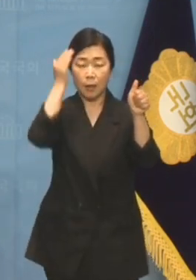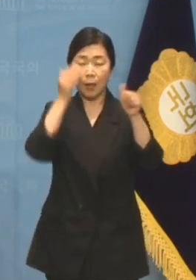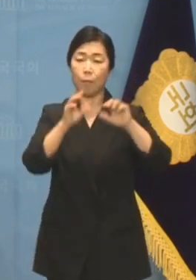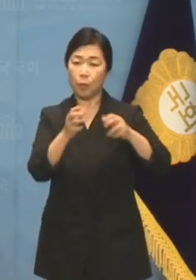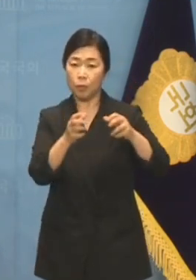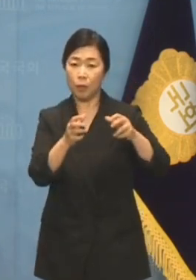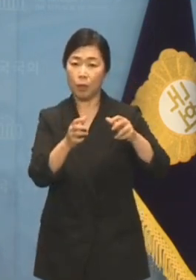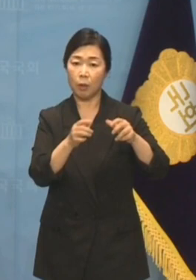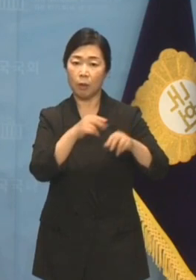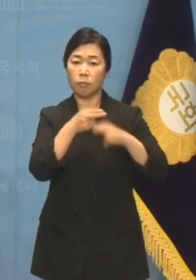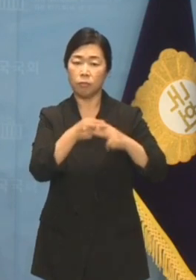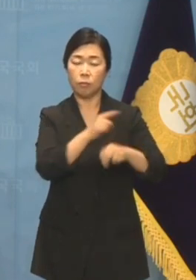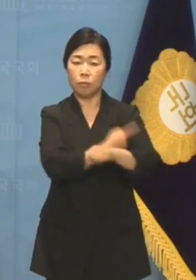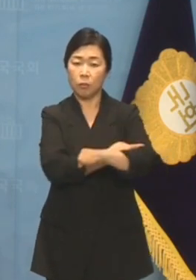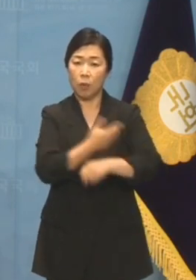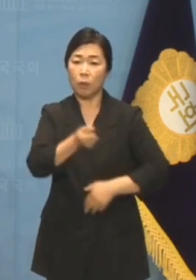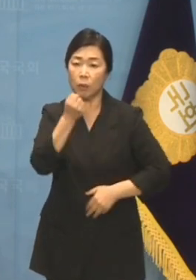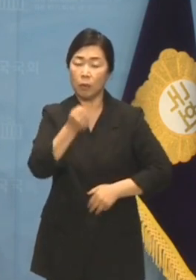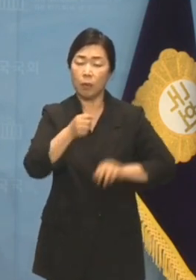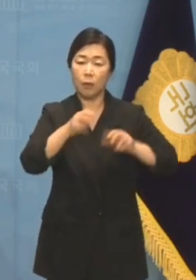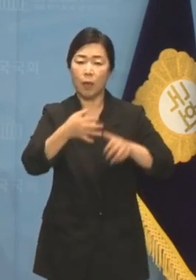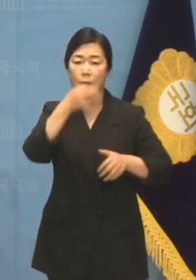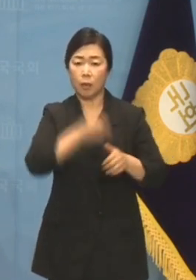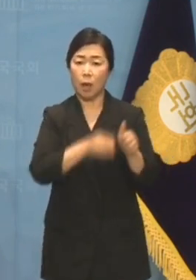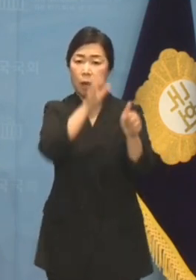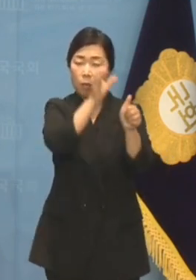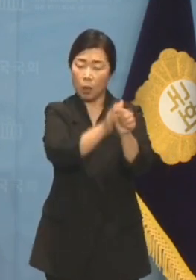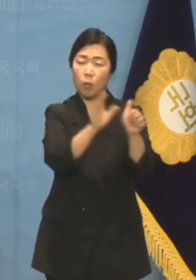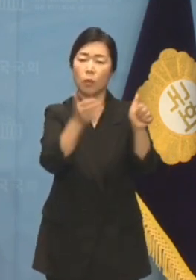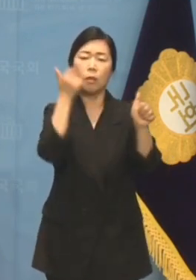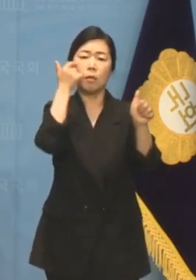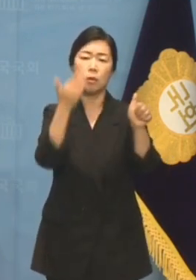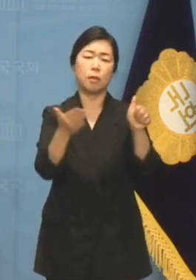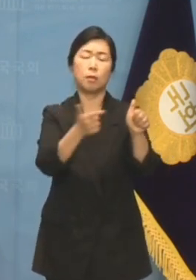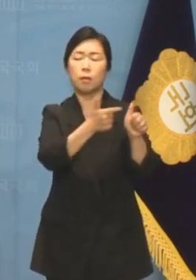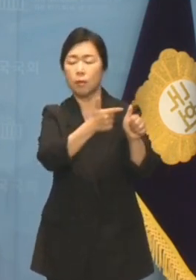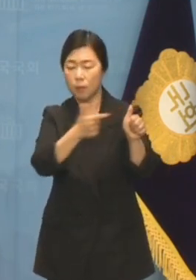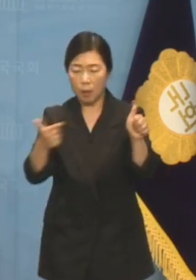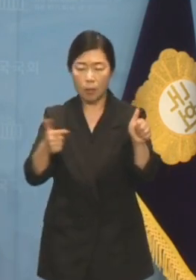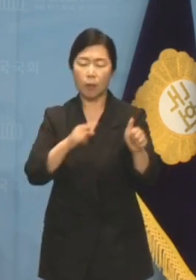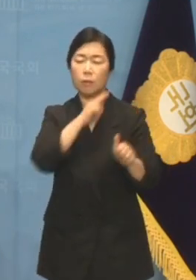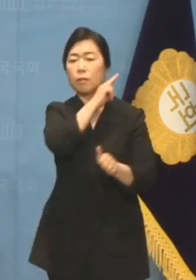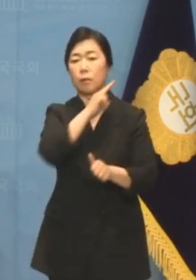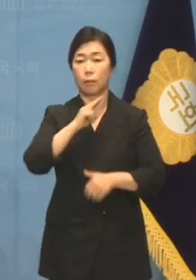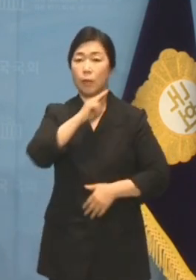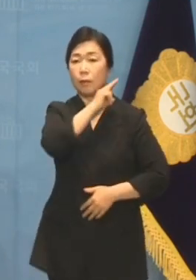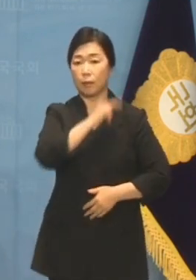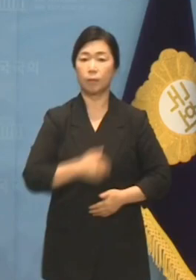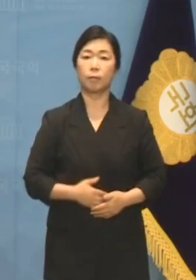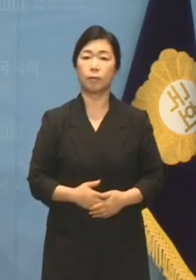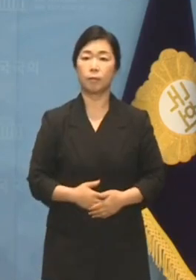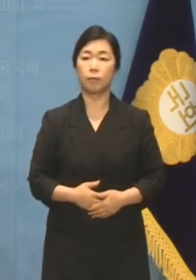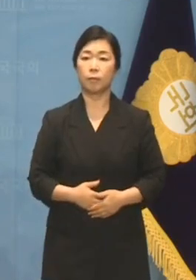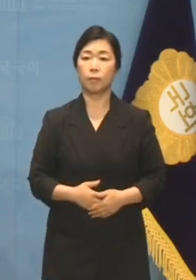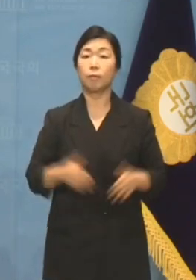대한민국의 주권과 국익을 맡겨도 되는지 대단히 의문스럽습니다.